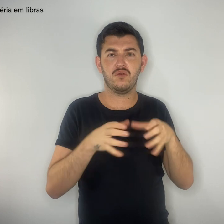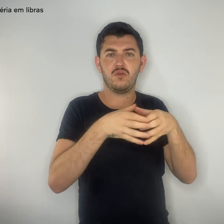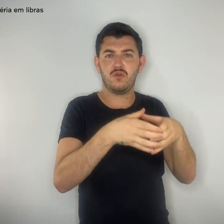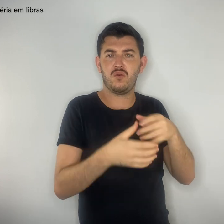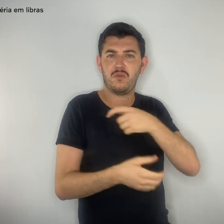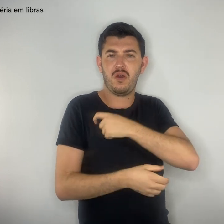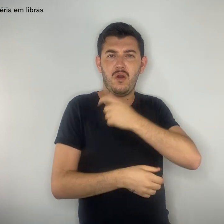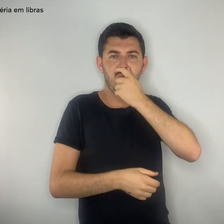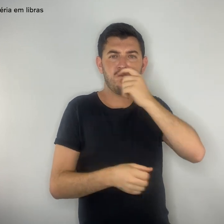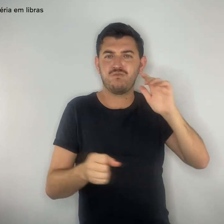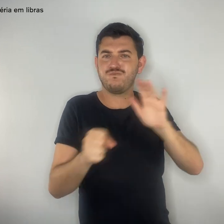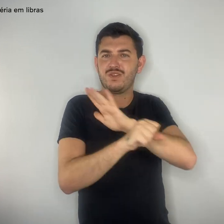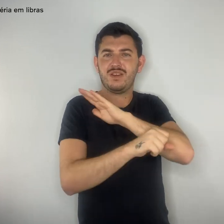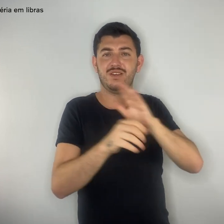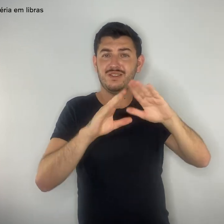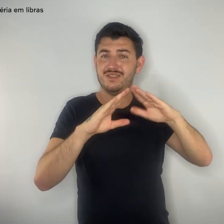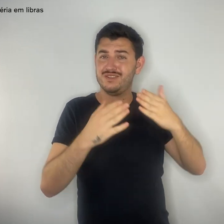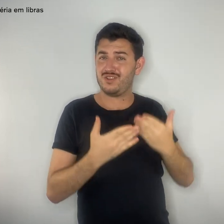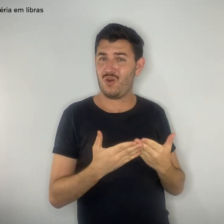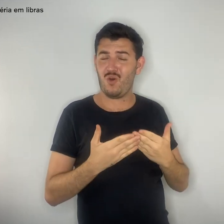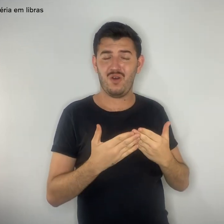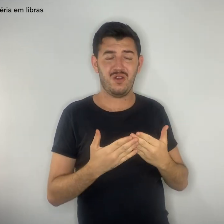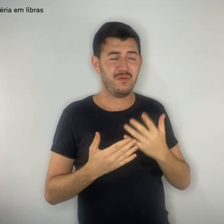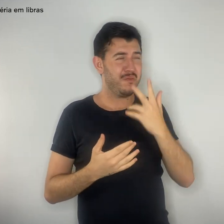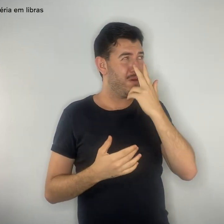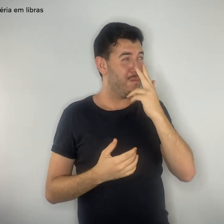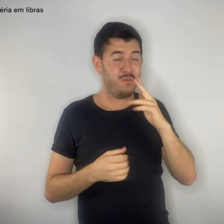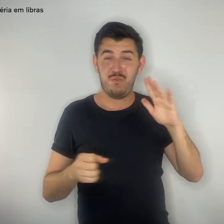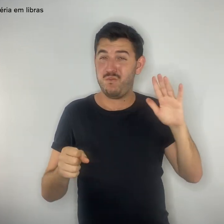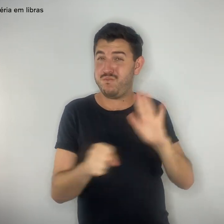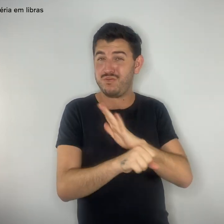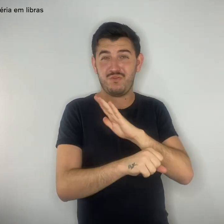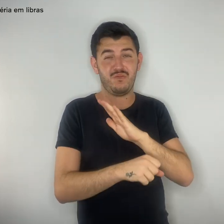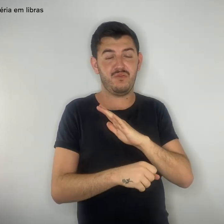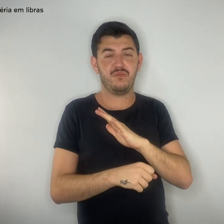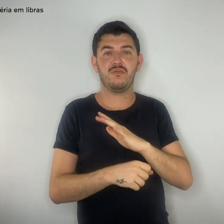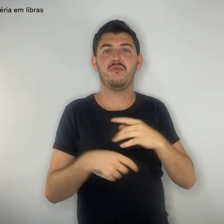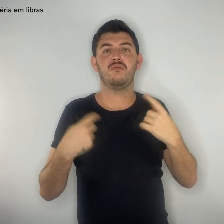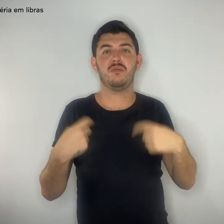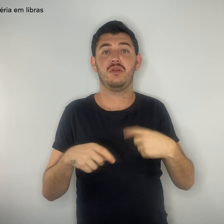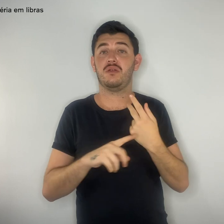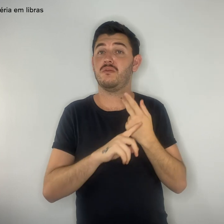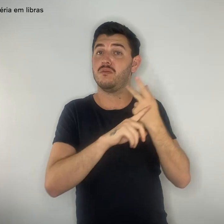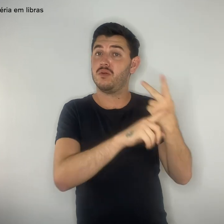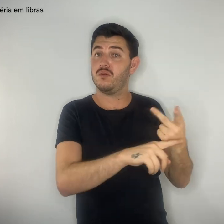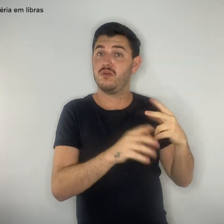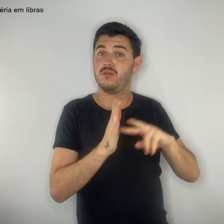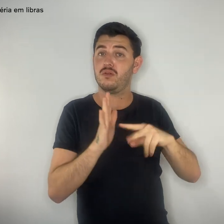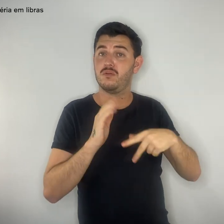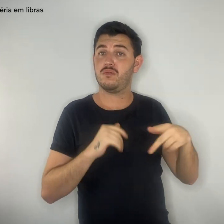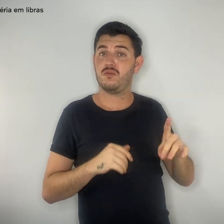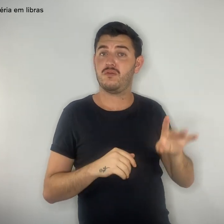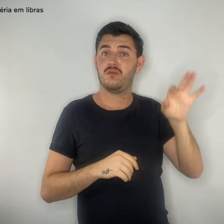escola está acima da capacidade? Entre em contato conosco pelo imprensa